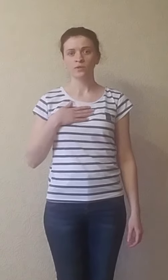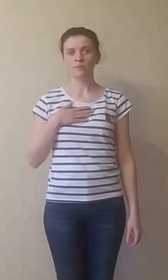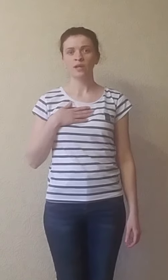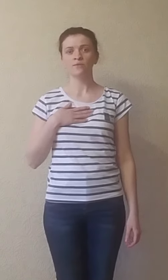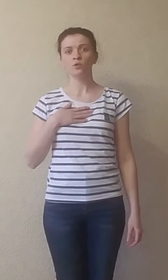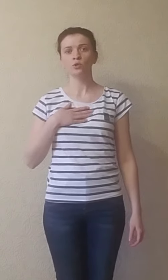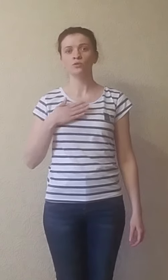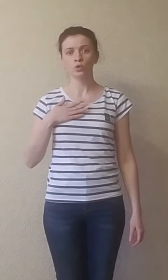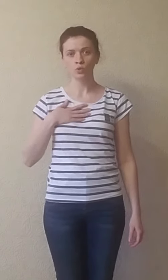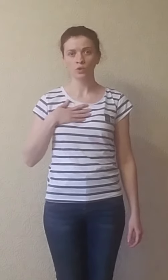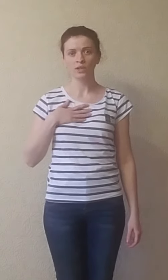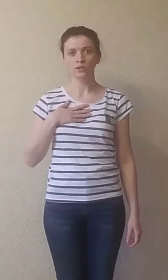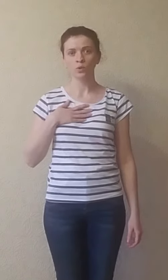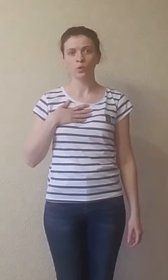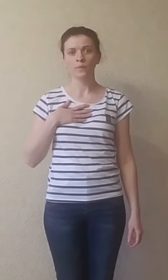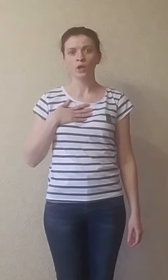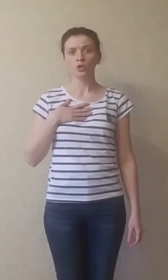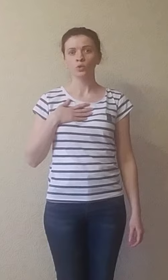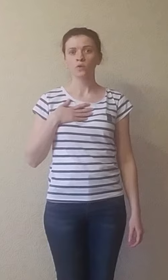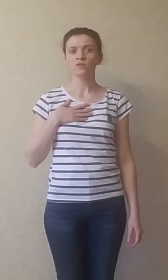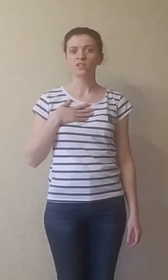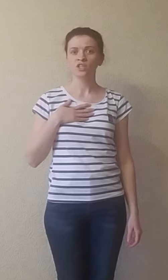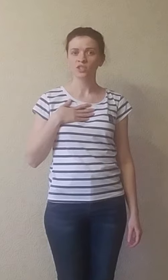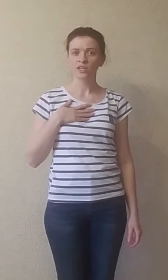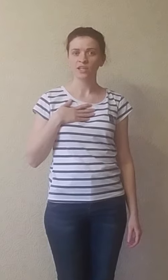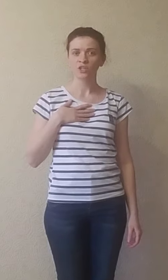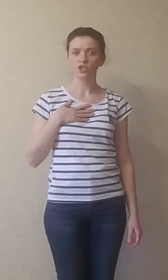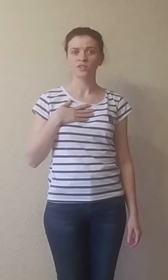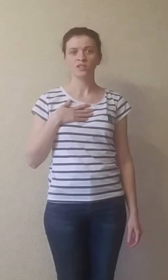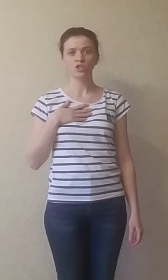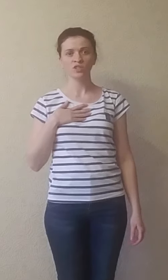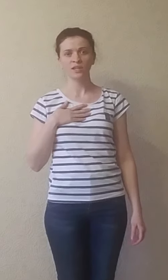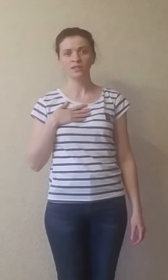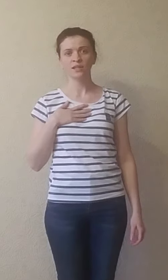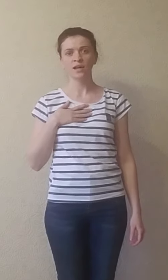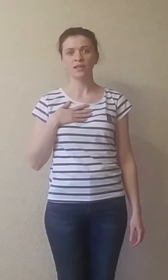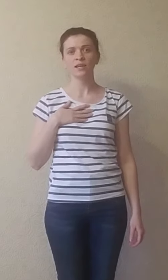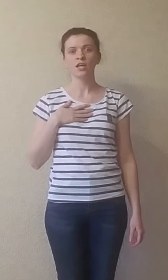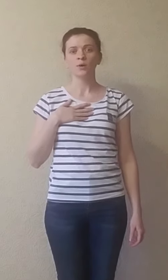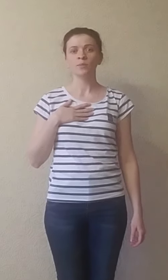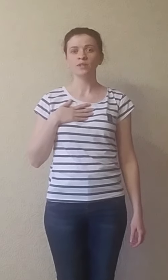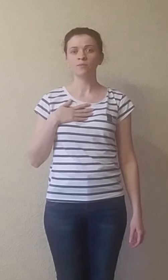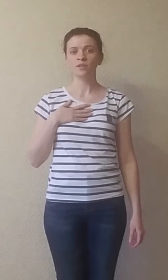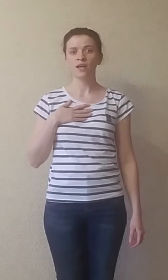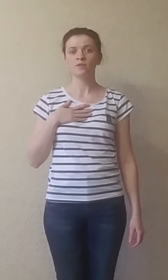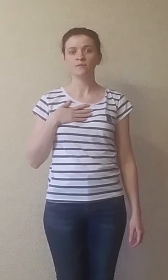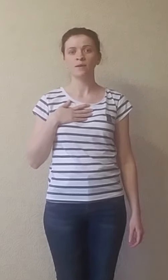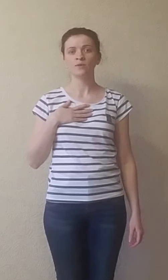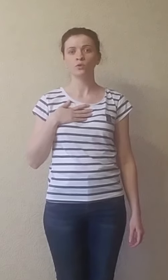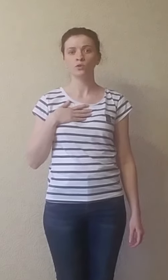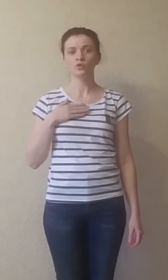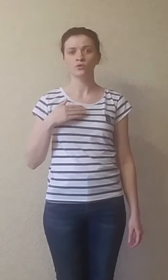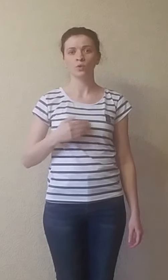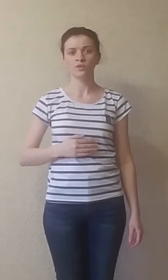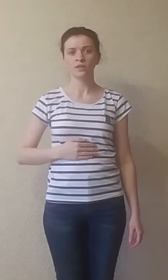набираем воздух в грудную клетку, то в сценической речи, сценическое дыхание мы набираем с вами воздух в животик.